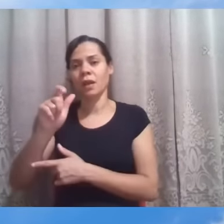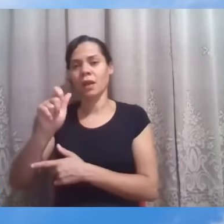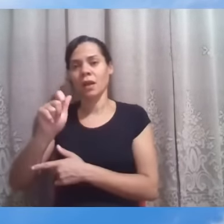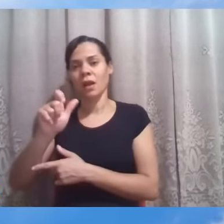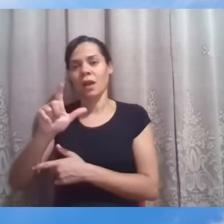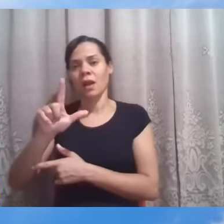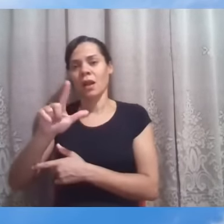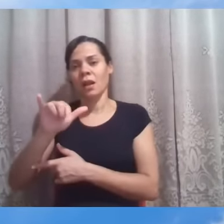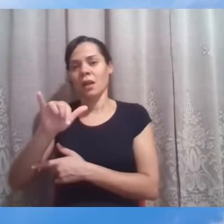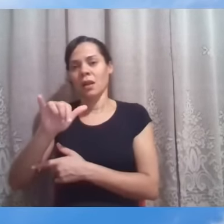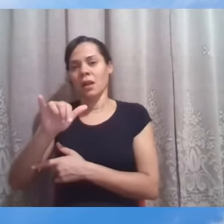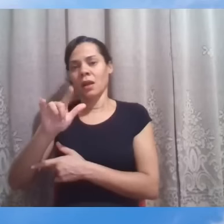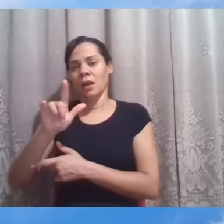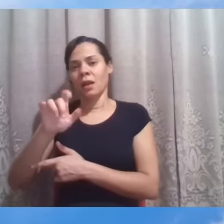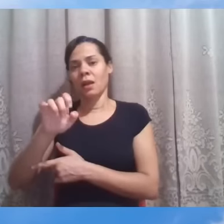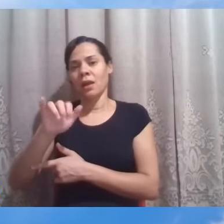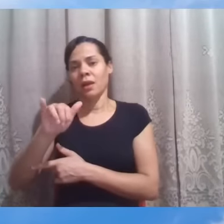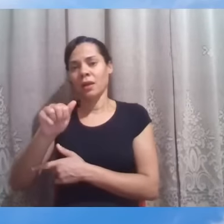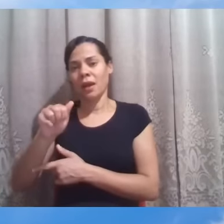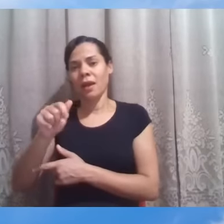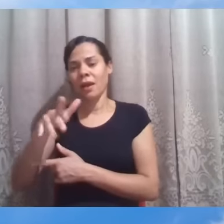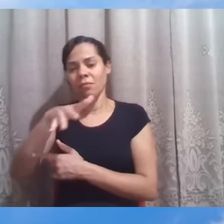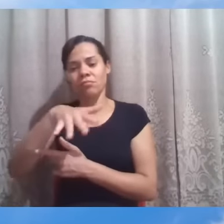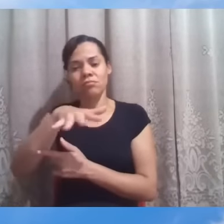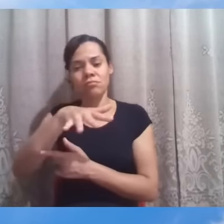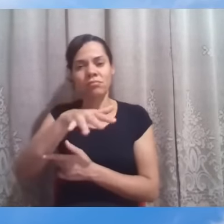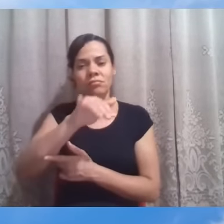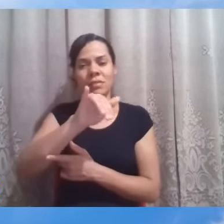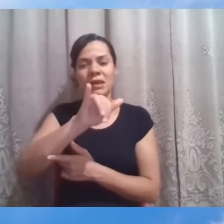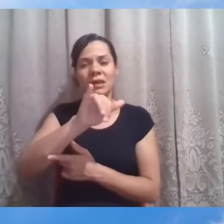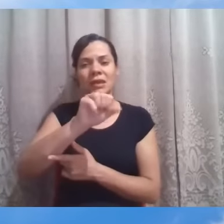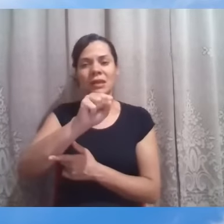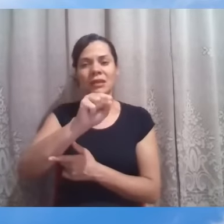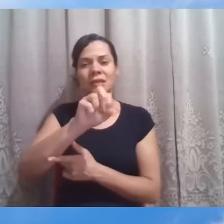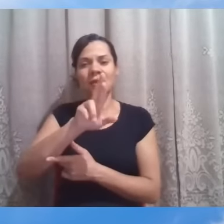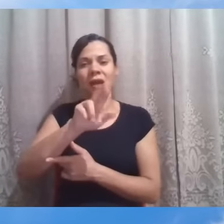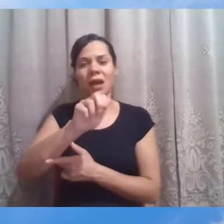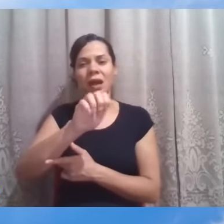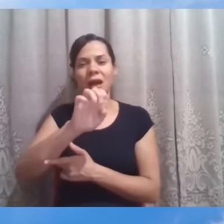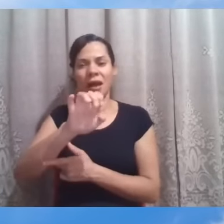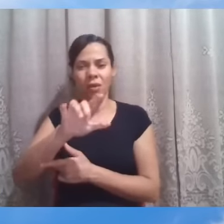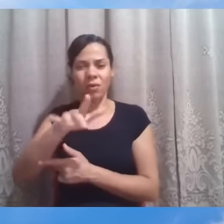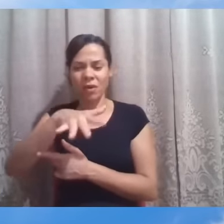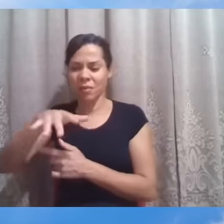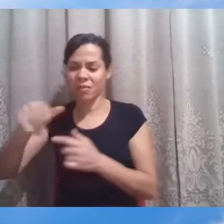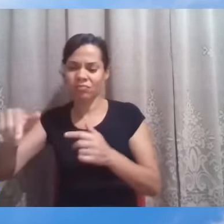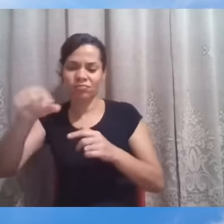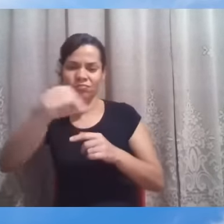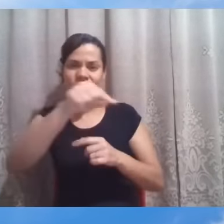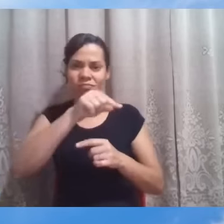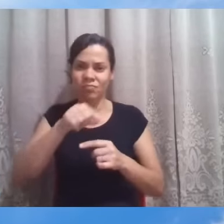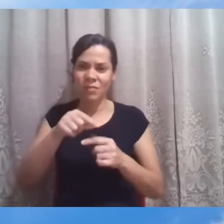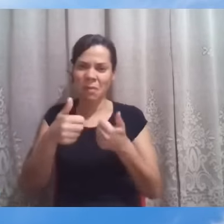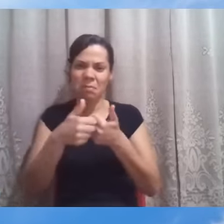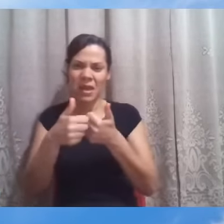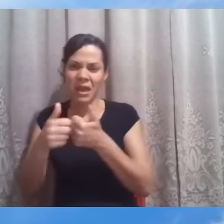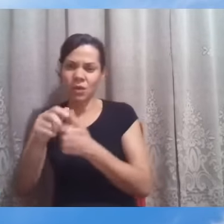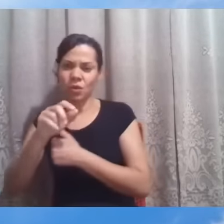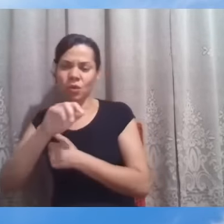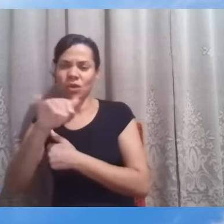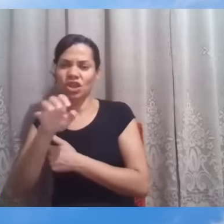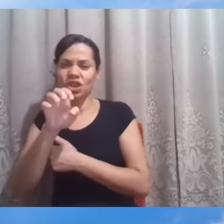Israel então, nós tínhamos a Galileia mais ao norte, a Sabaní era o meio, nós tínhamos a Judéia mais ao sul, onde ficava Jerusalém e tudo mais.